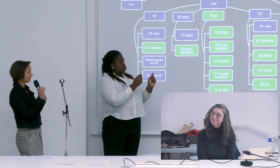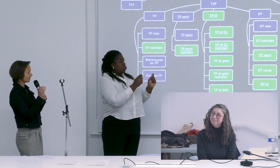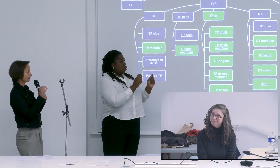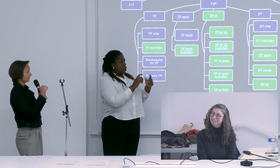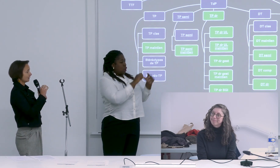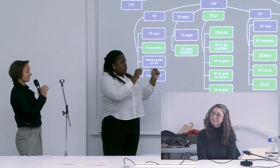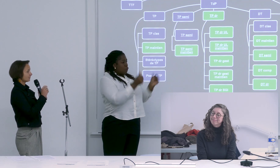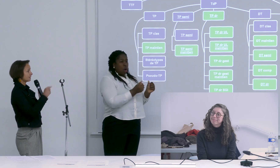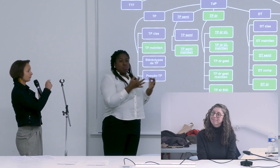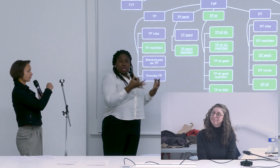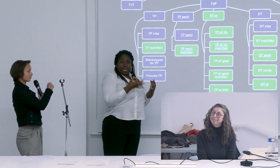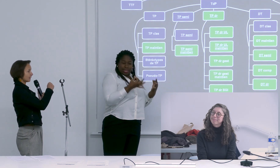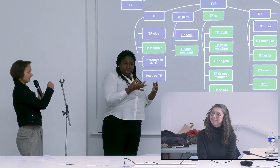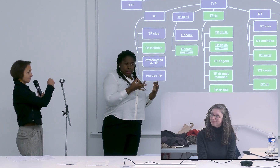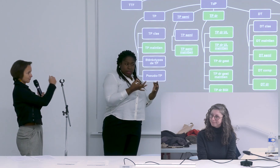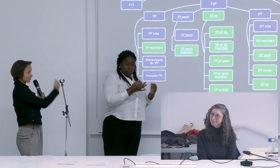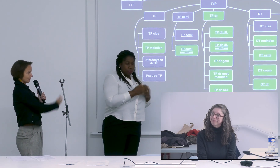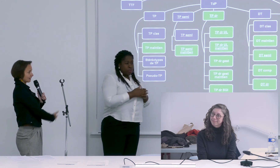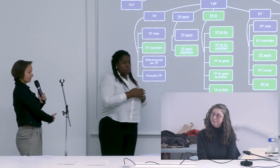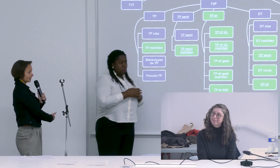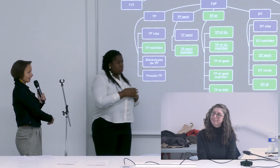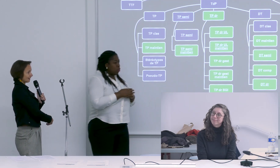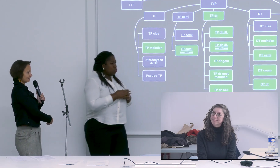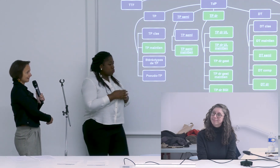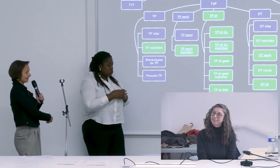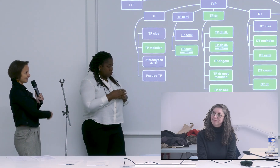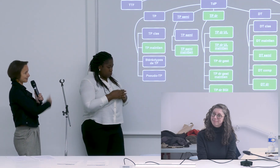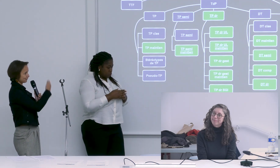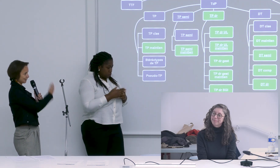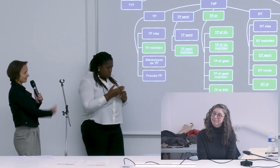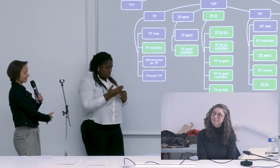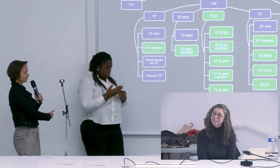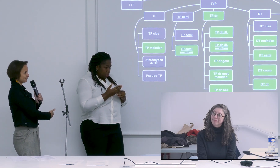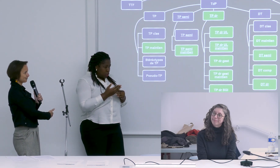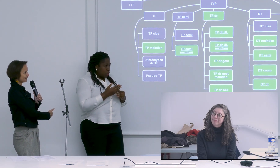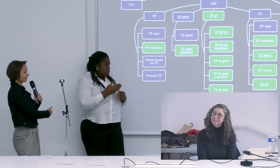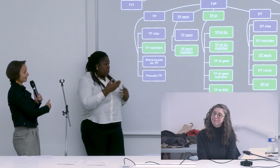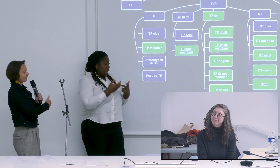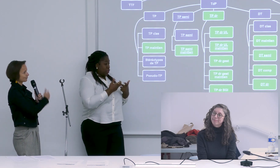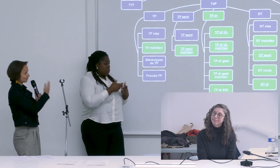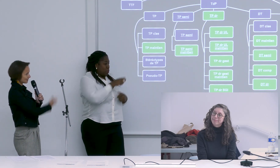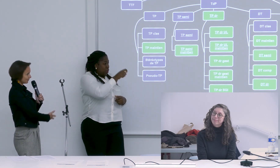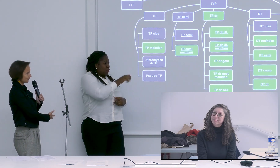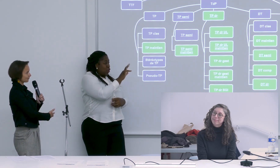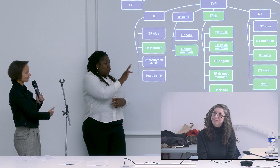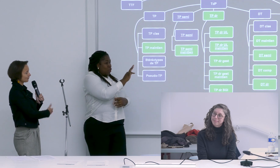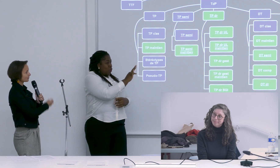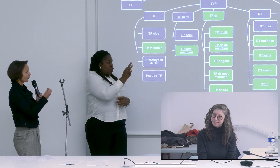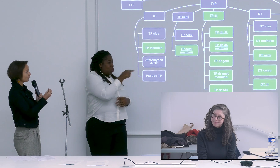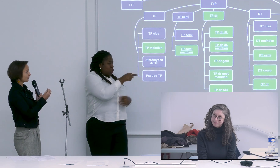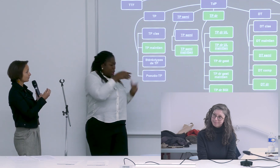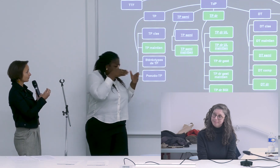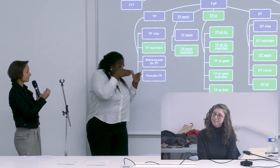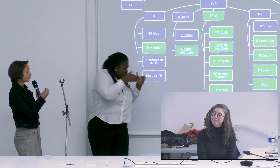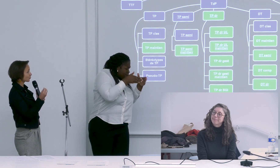classique si François il passe tout son article à se focaliser dessus sur toutes les nuances de sens